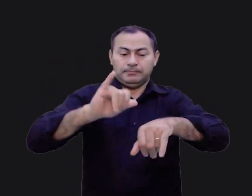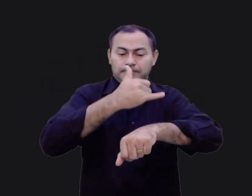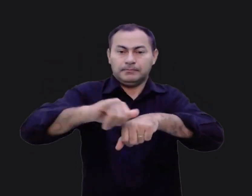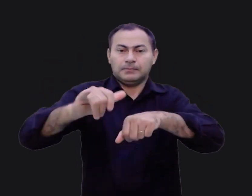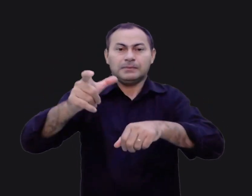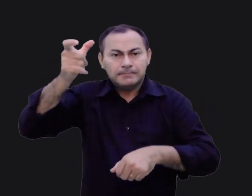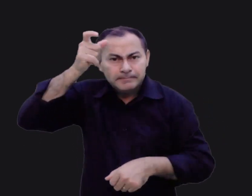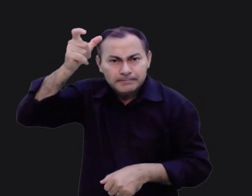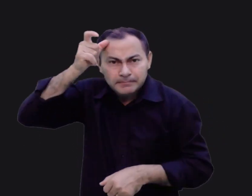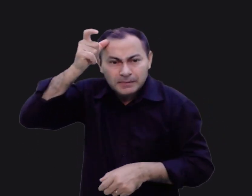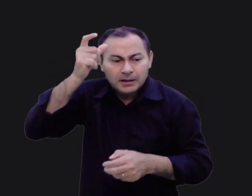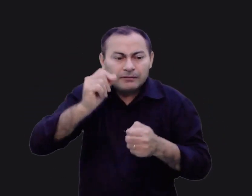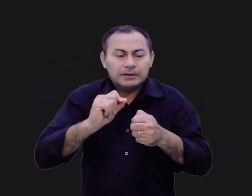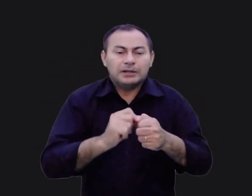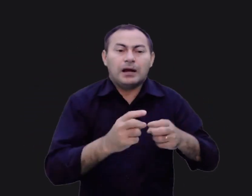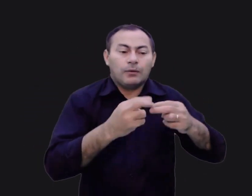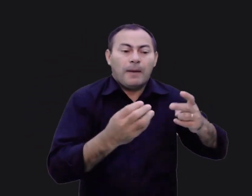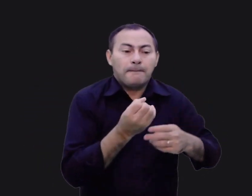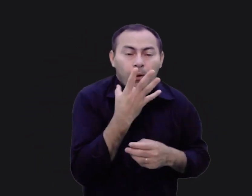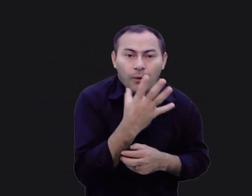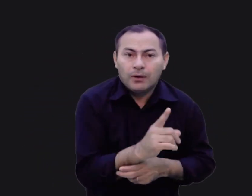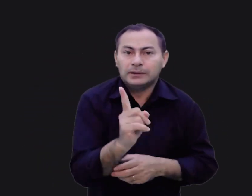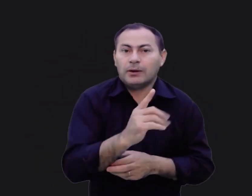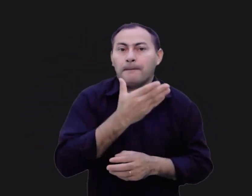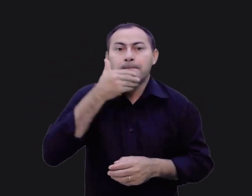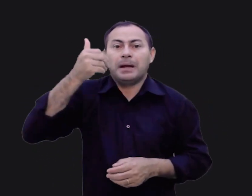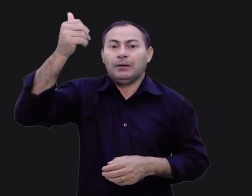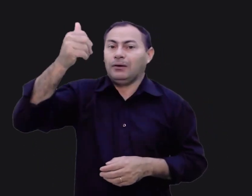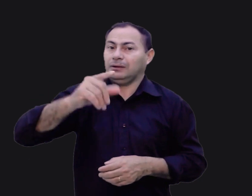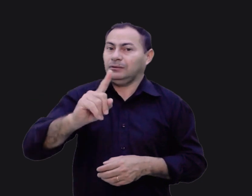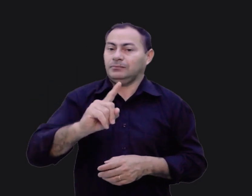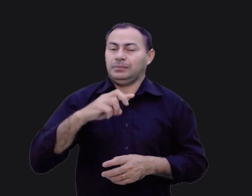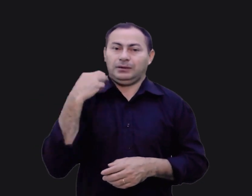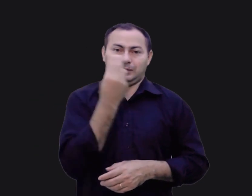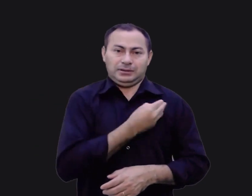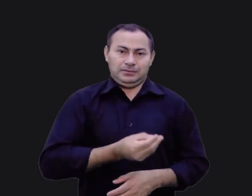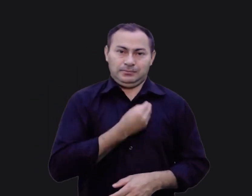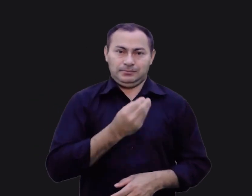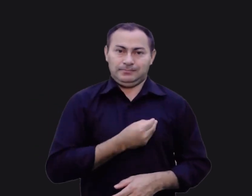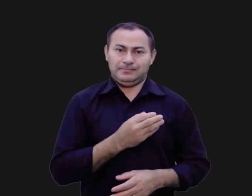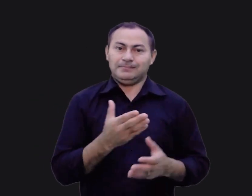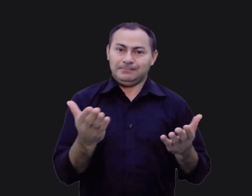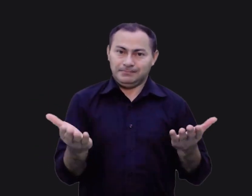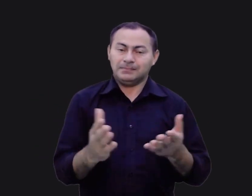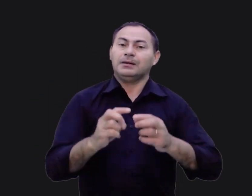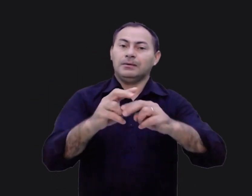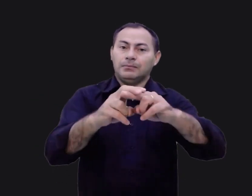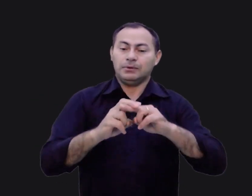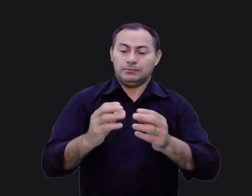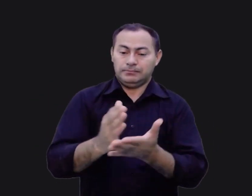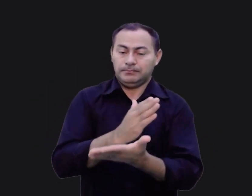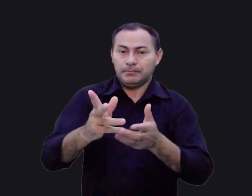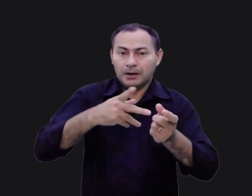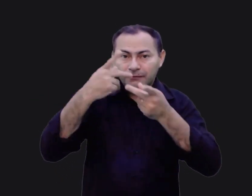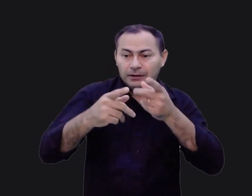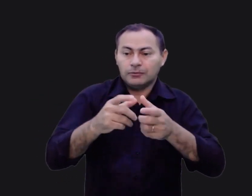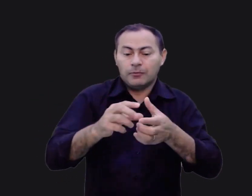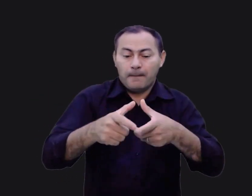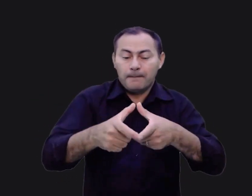Satanás é nos convencer a fazer o bom e não o melhor para nossas vidas. É por isso que alguns dizem que o maior